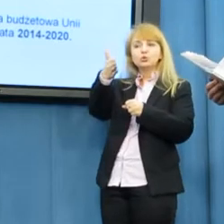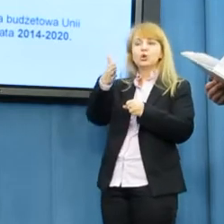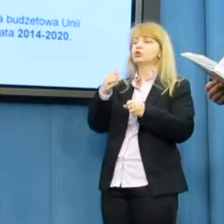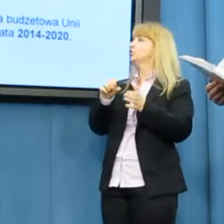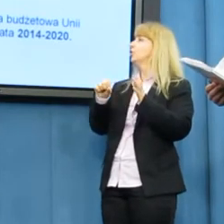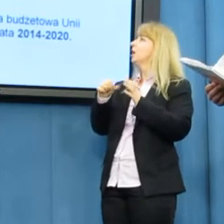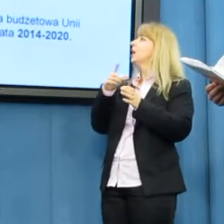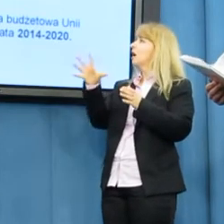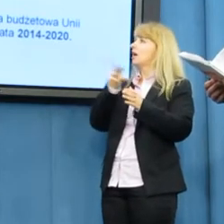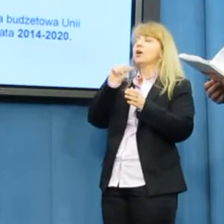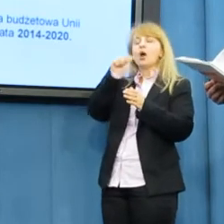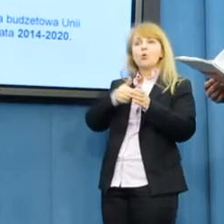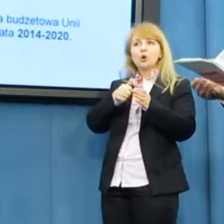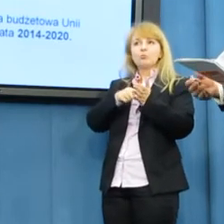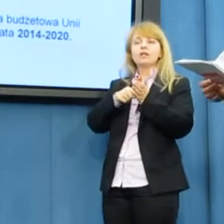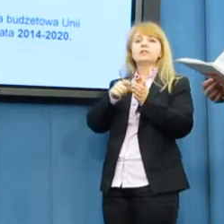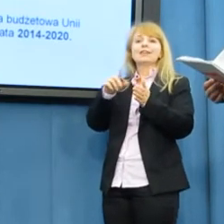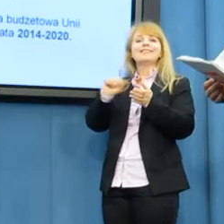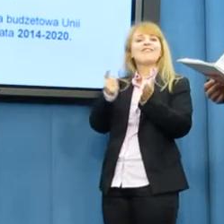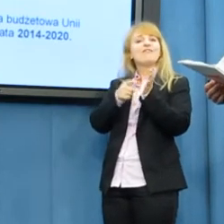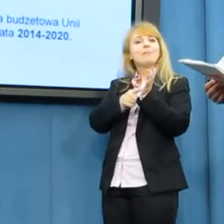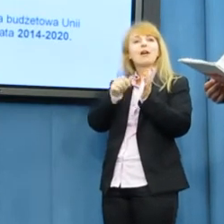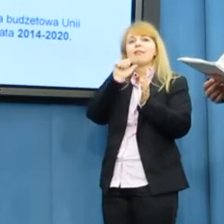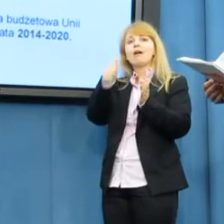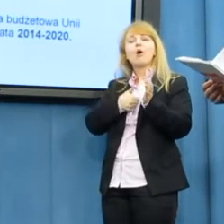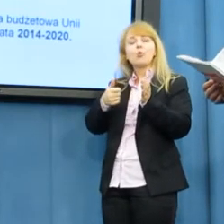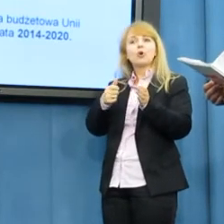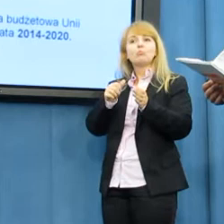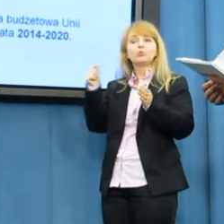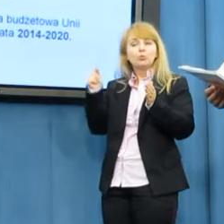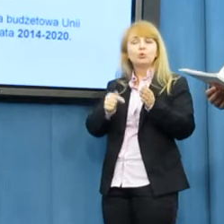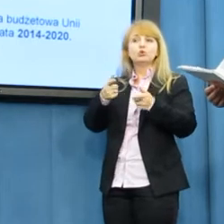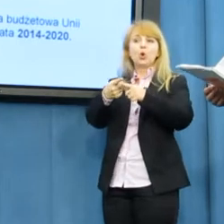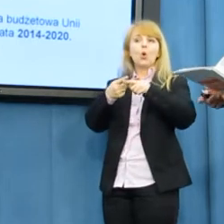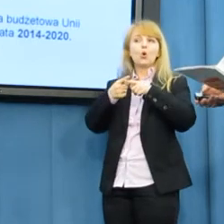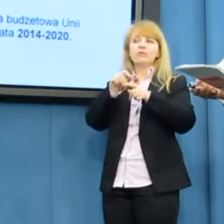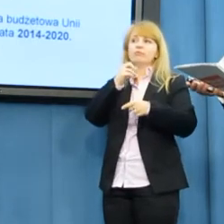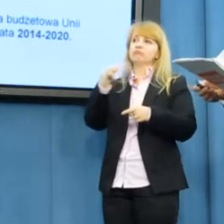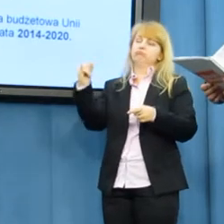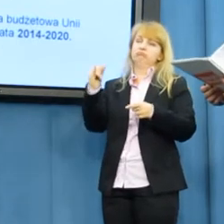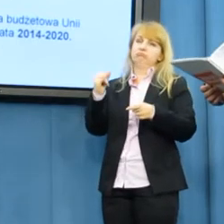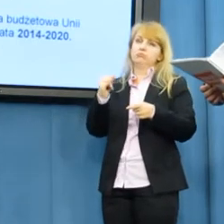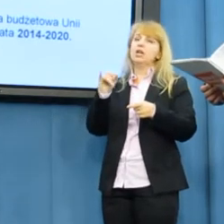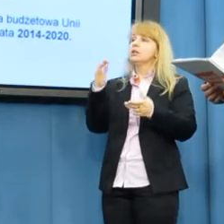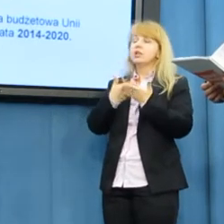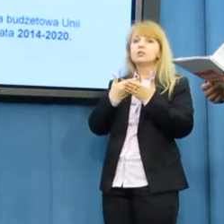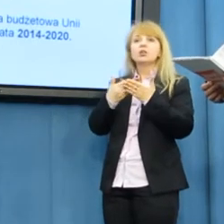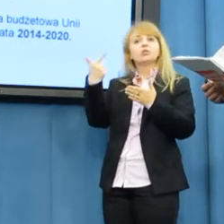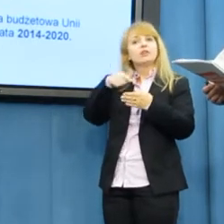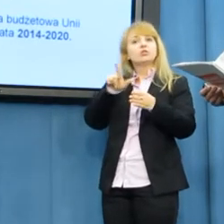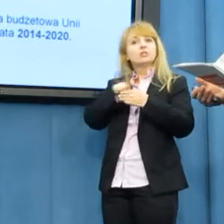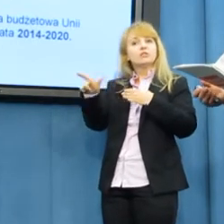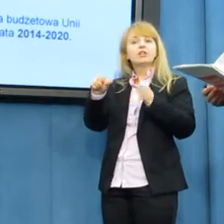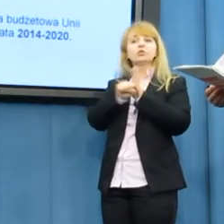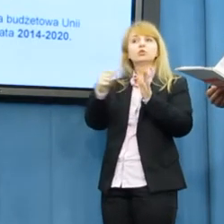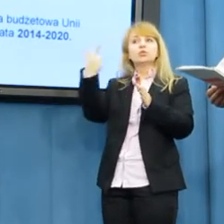wspólną perspektywą rolną wymaganą przez Unię Europejską, Komisję Europejską na lata 2014-2020. Od